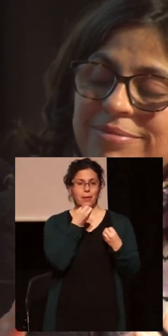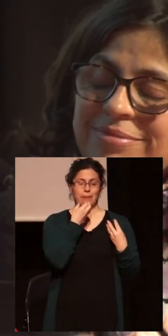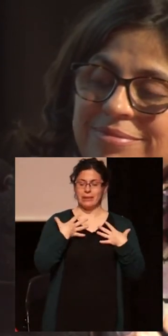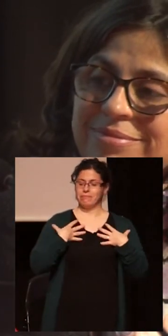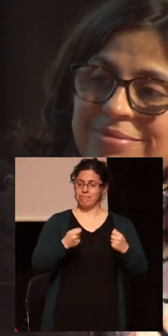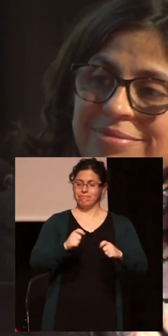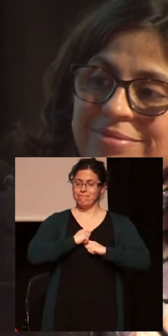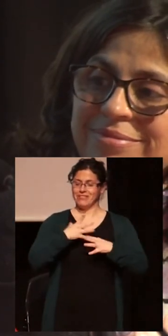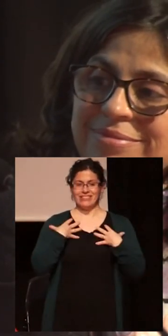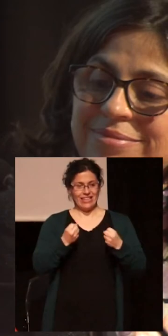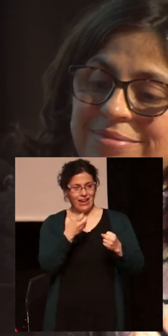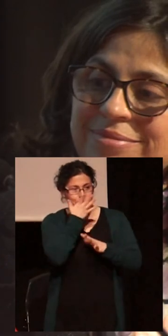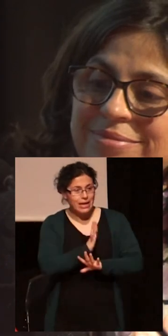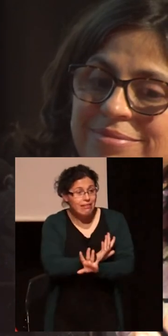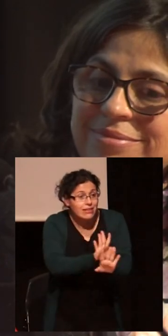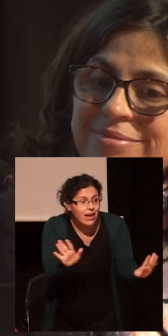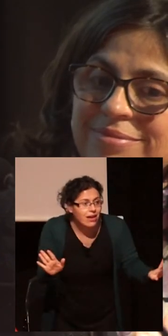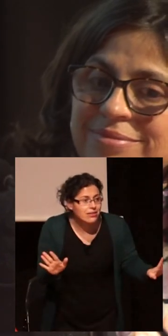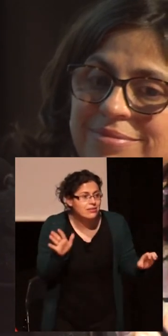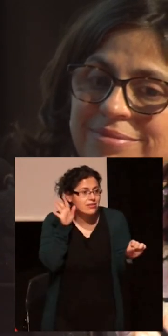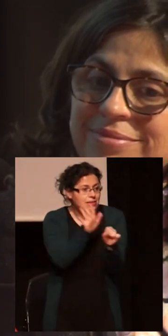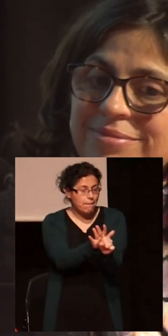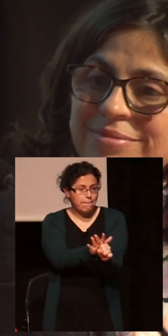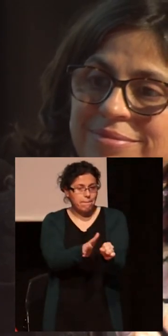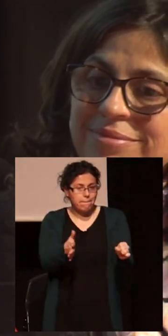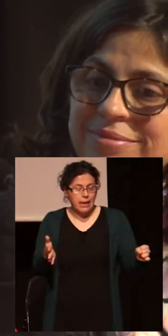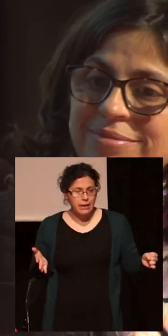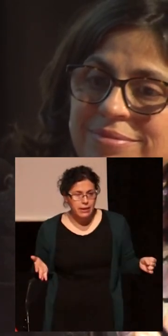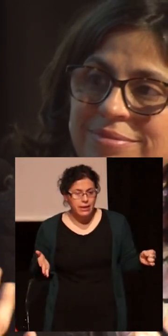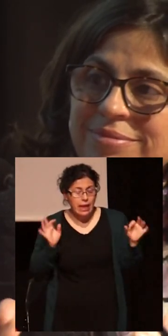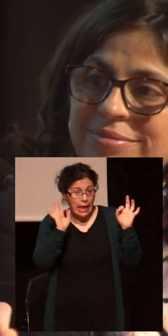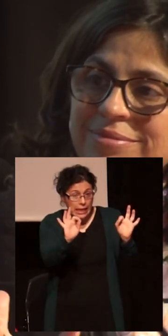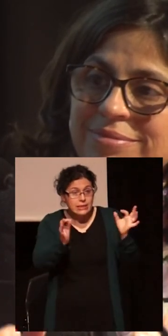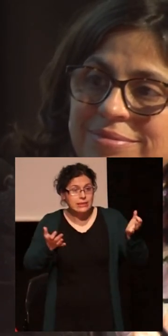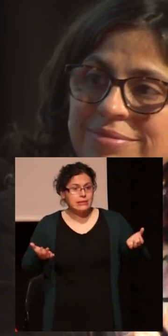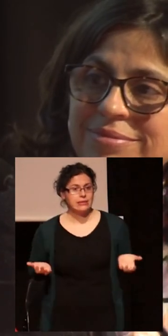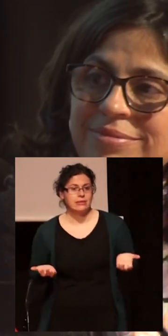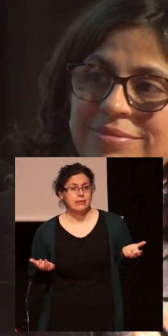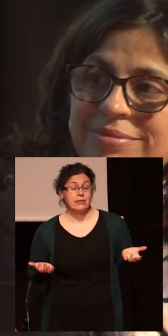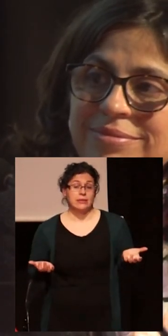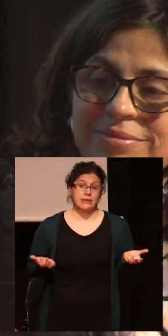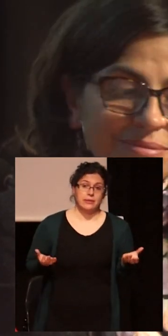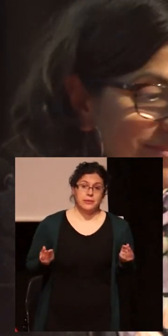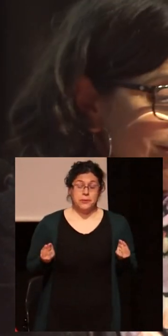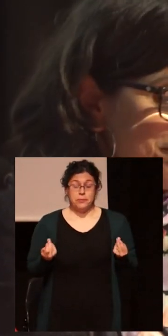¿Esa es la alternativa que tenemos ahora mismo contra el tema de estigma, xerofobia? Yo es un poco la preocupación.